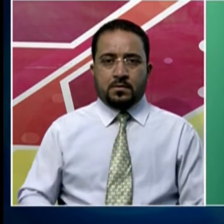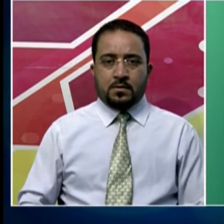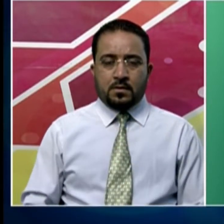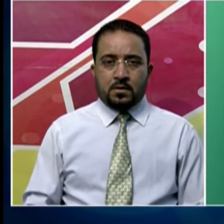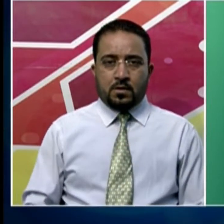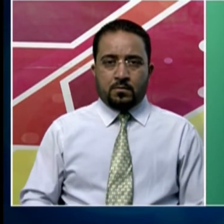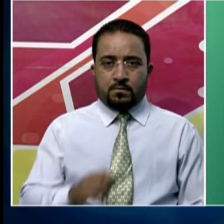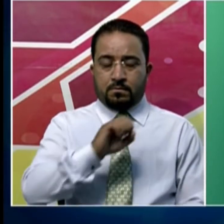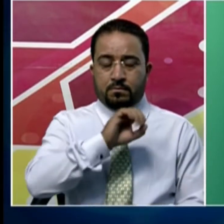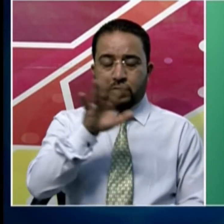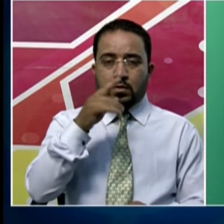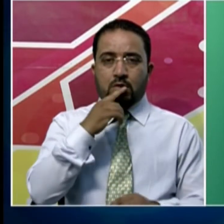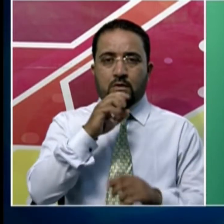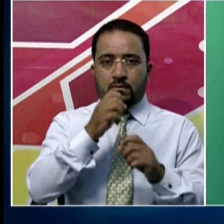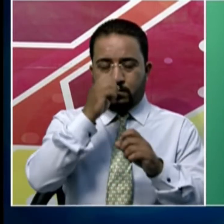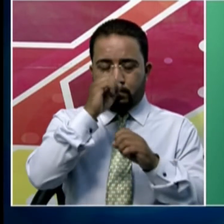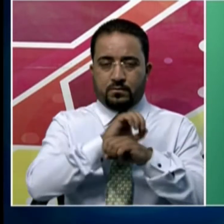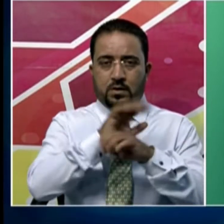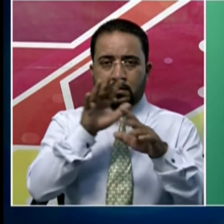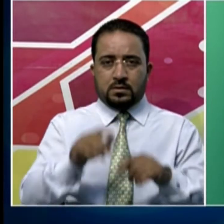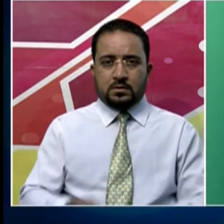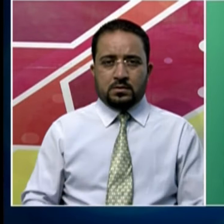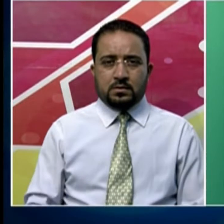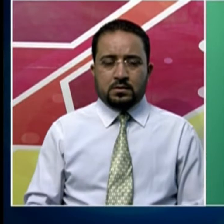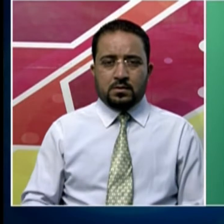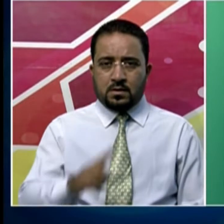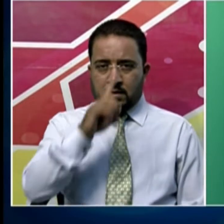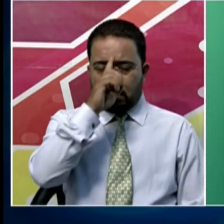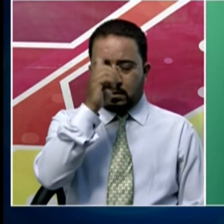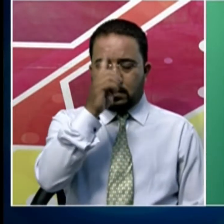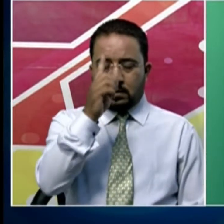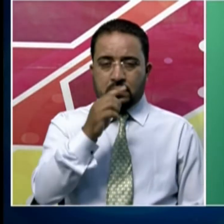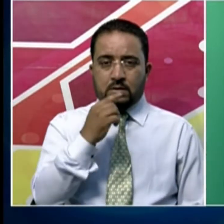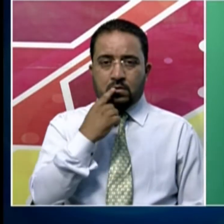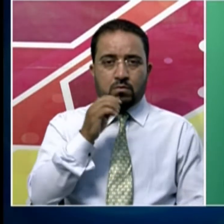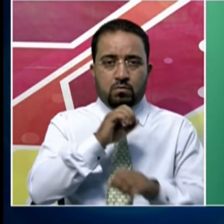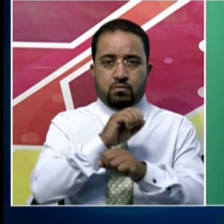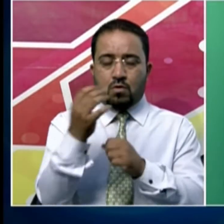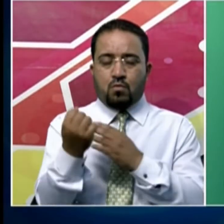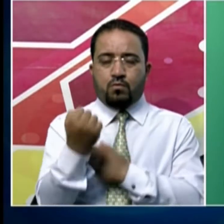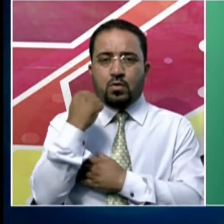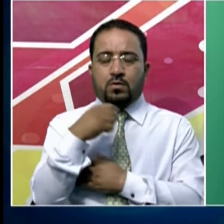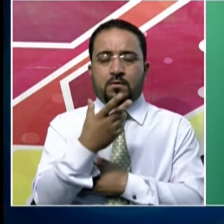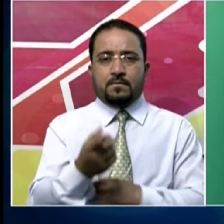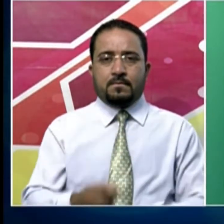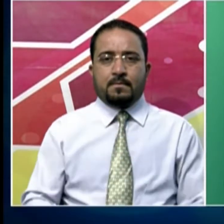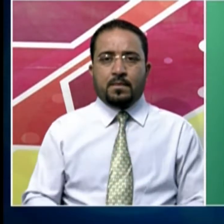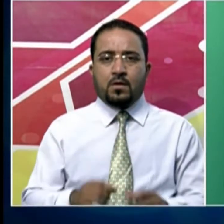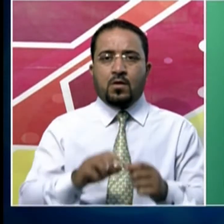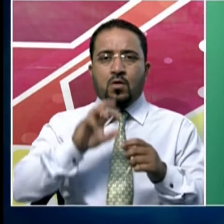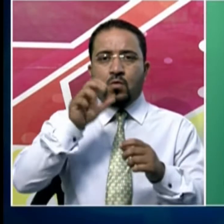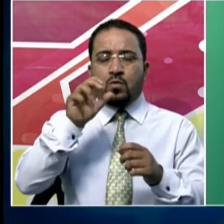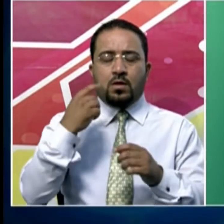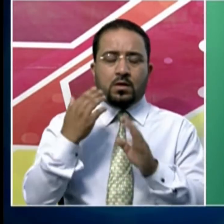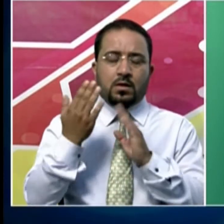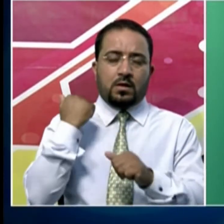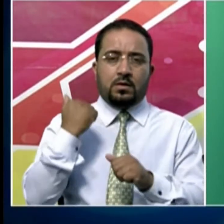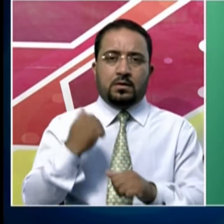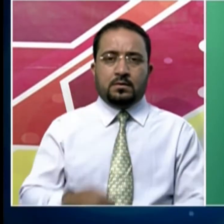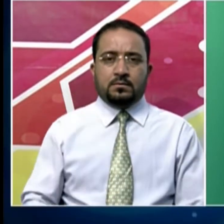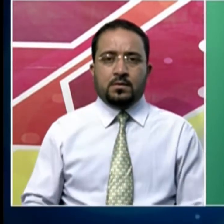ہے کہ پوری دنیا نے بھارت کی طاقت کو دیکھ لیا ہے آکاشوانی پر کل